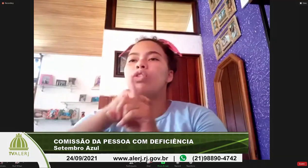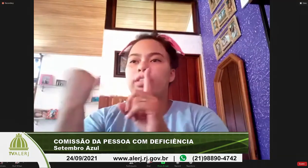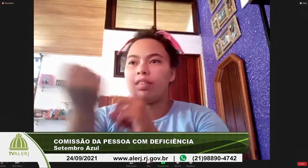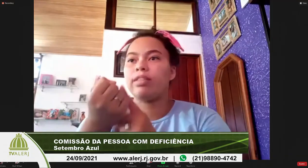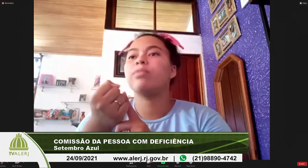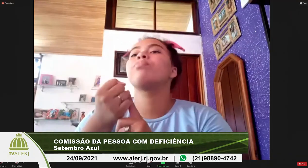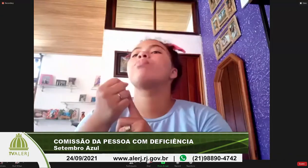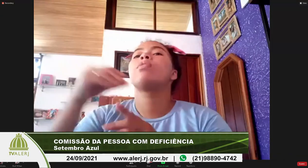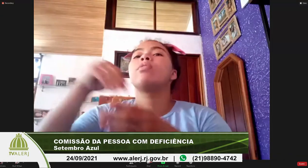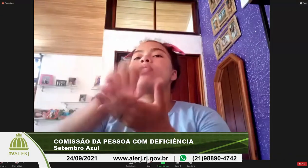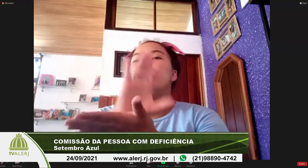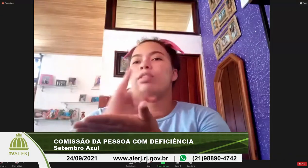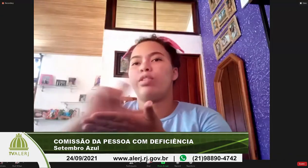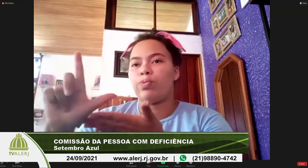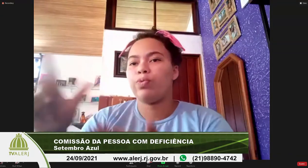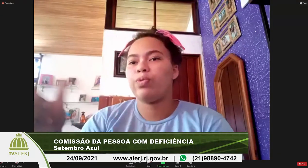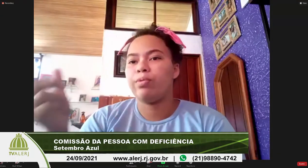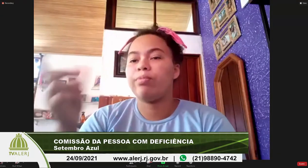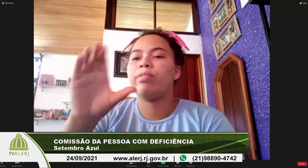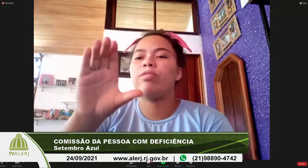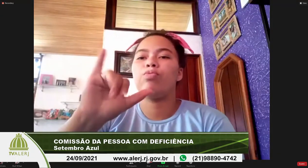e da central de libras